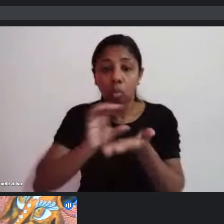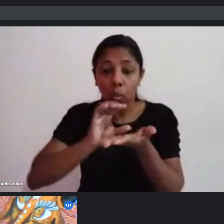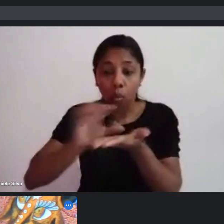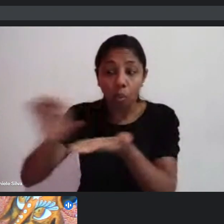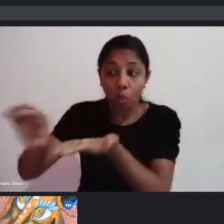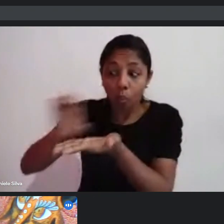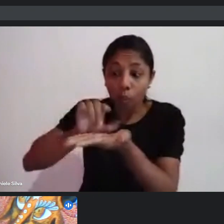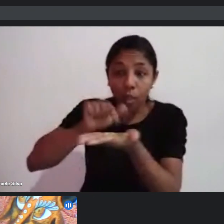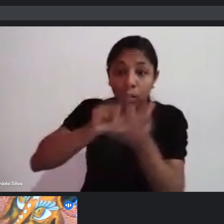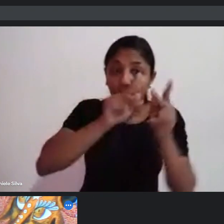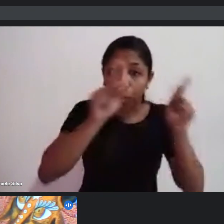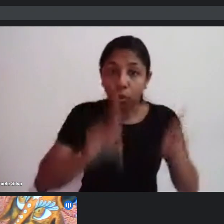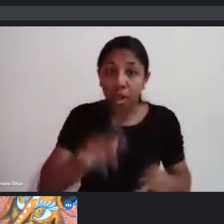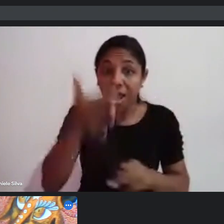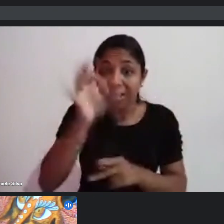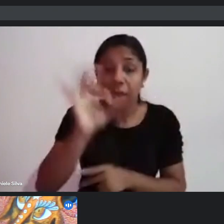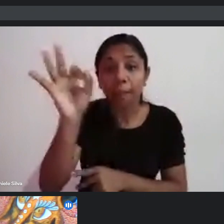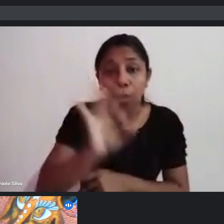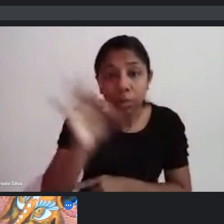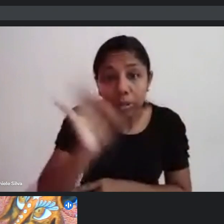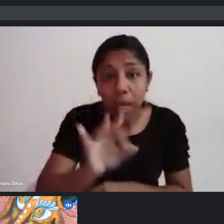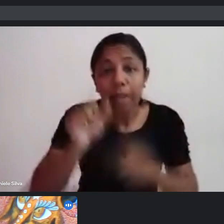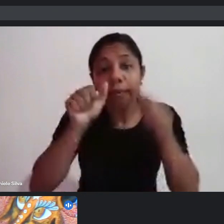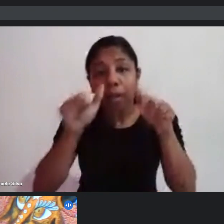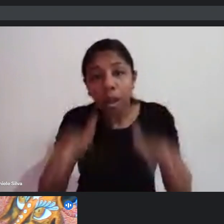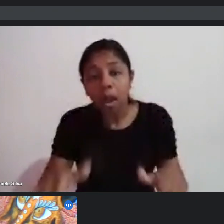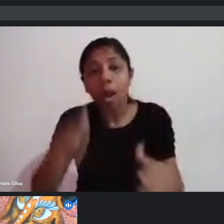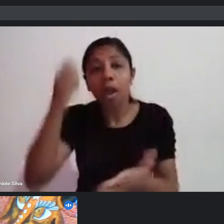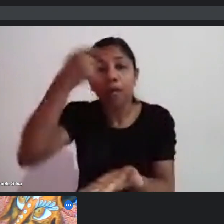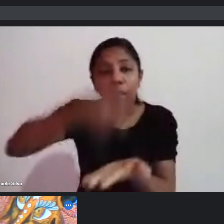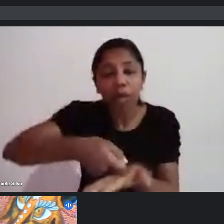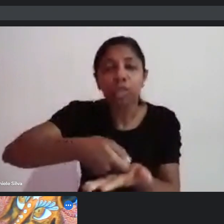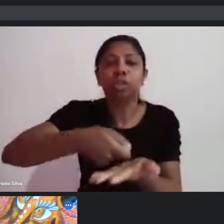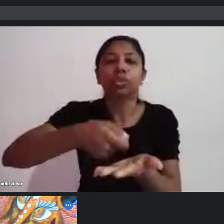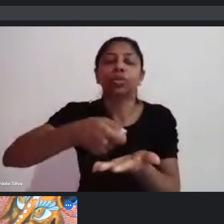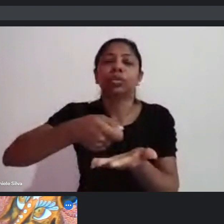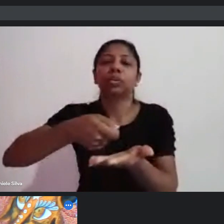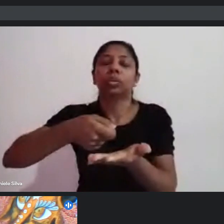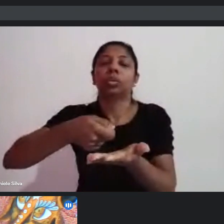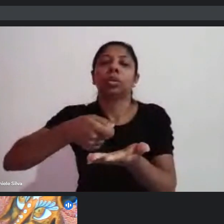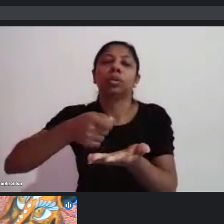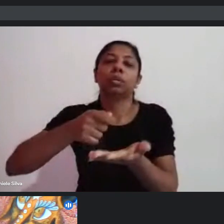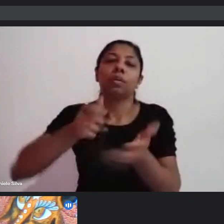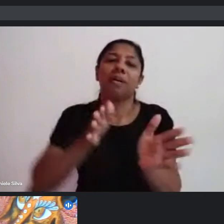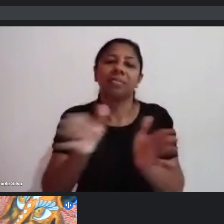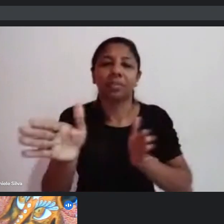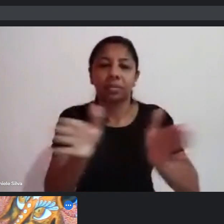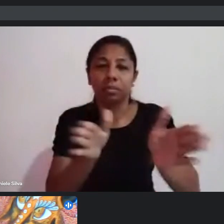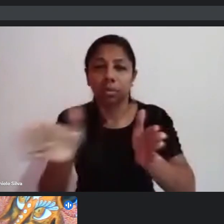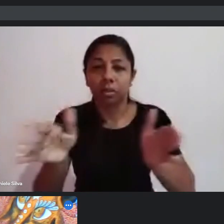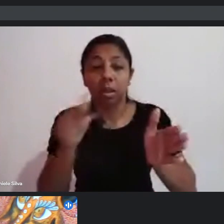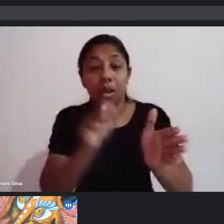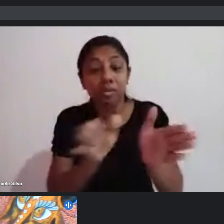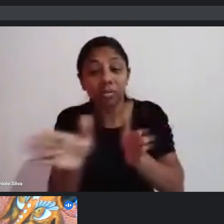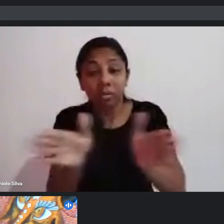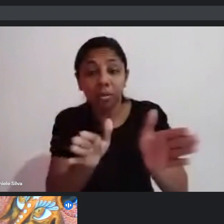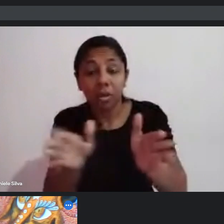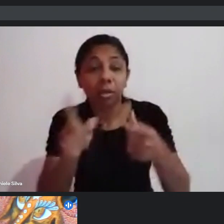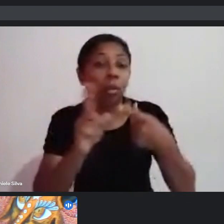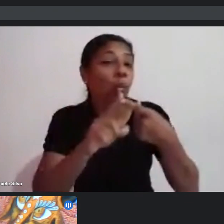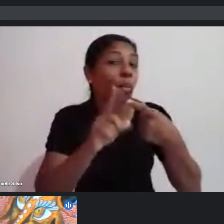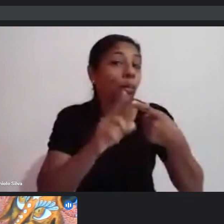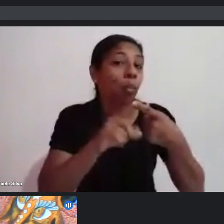projetos tem que ser gasto com acessibilidade. Tem que ser investido em acessibilidade. E a acessibilidade, desde o ponto de vista